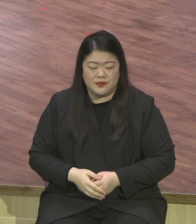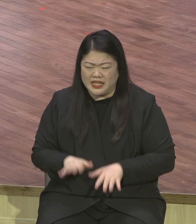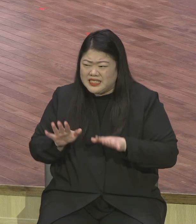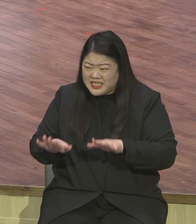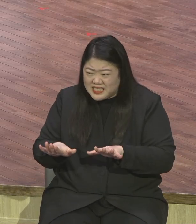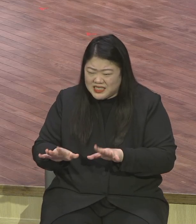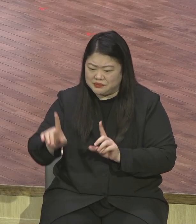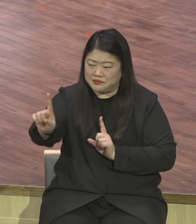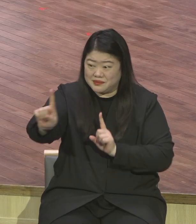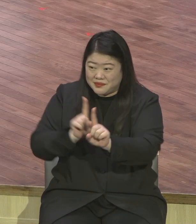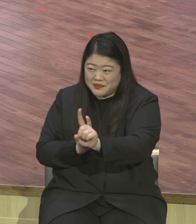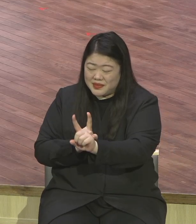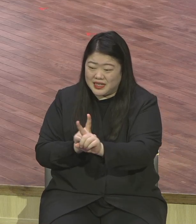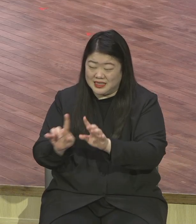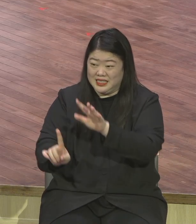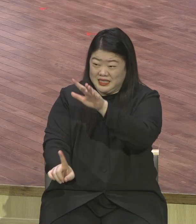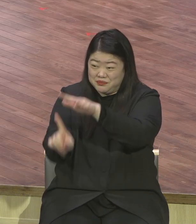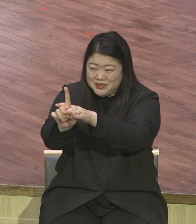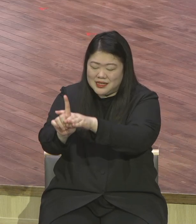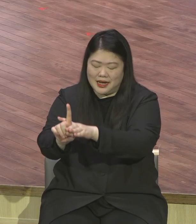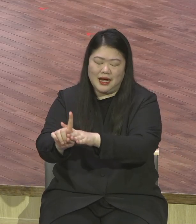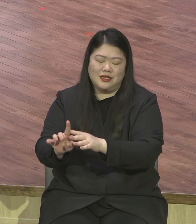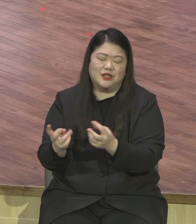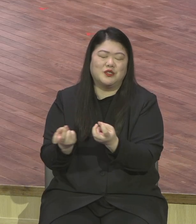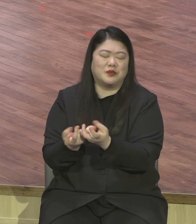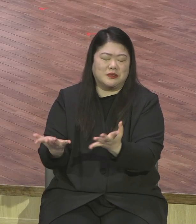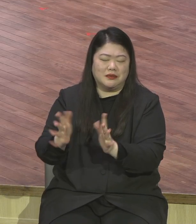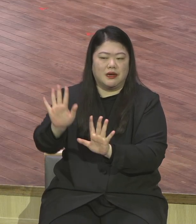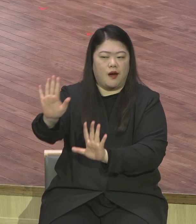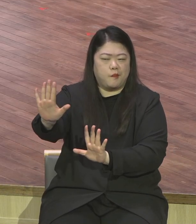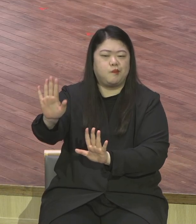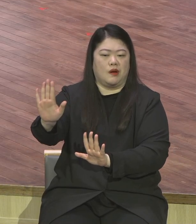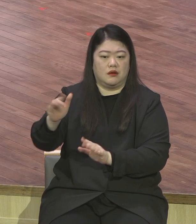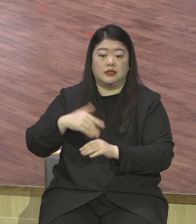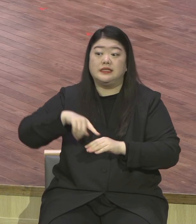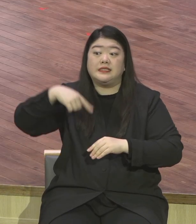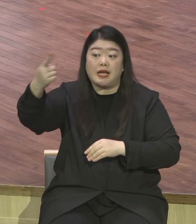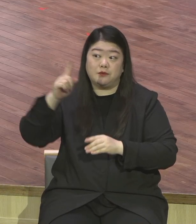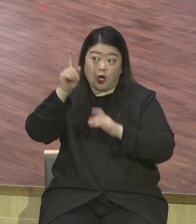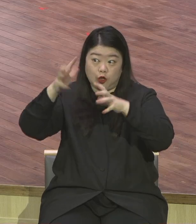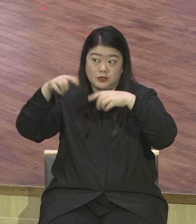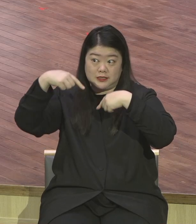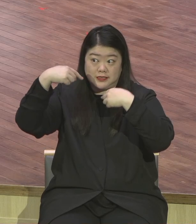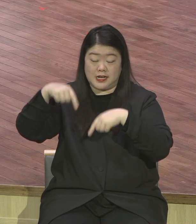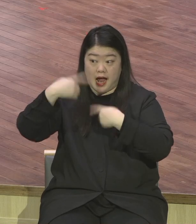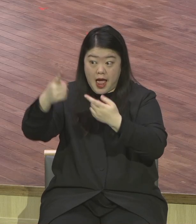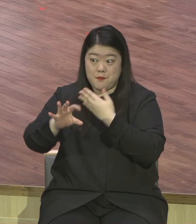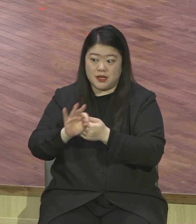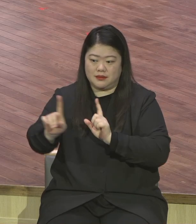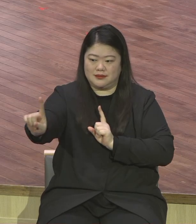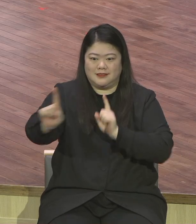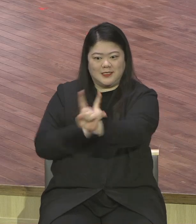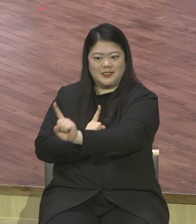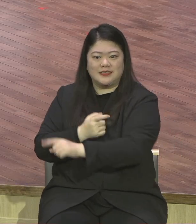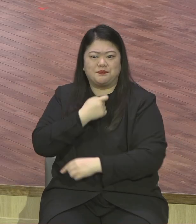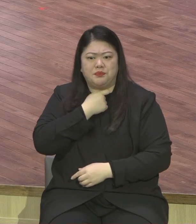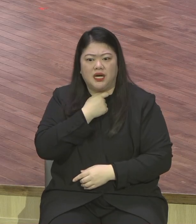제자들이 철이 없어도 한참 없어요. 왜냐하면 지금 예수님은요 십자가